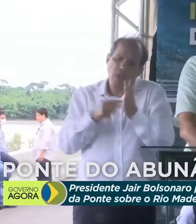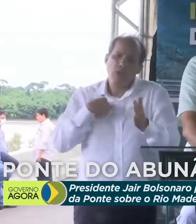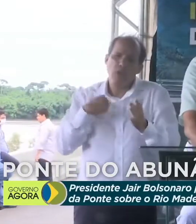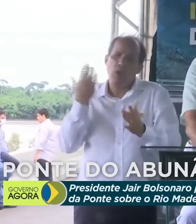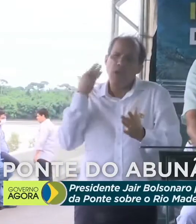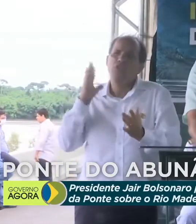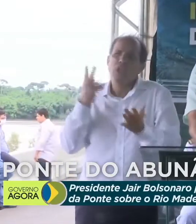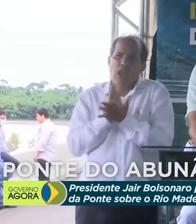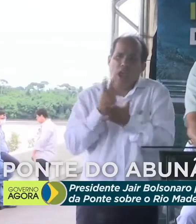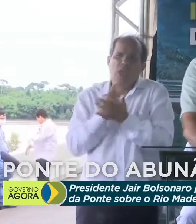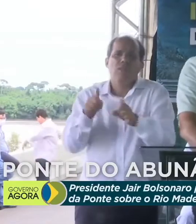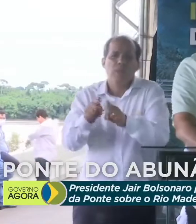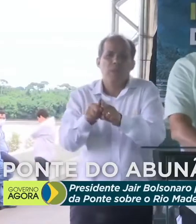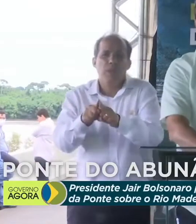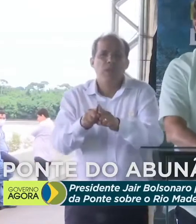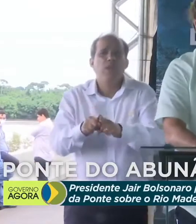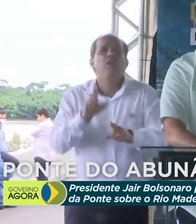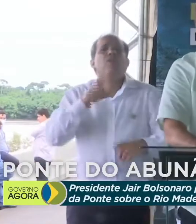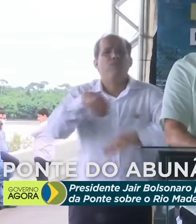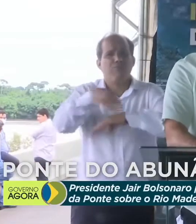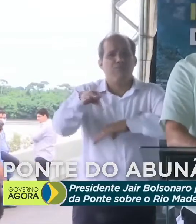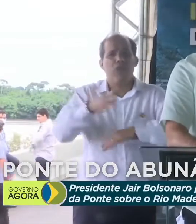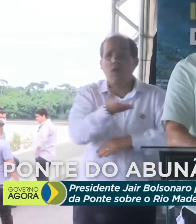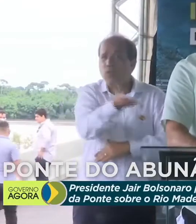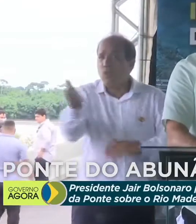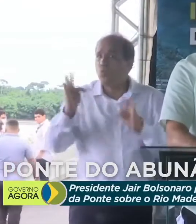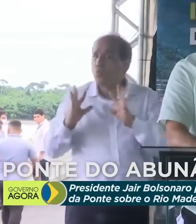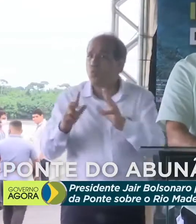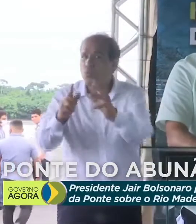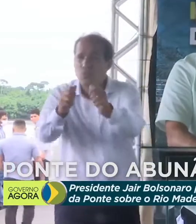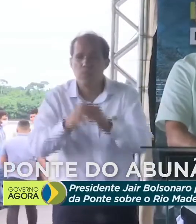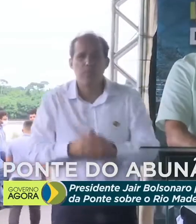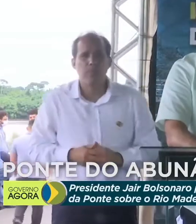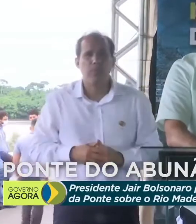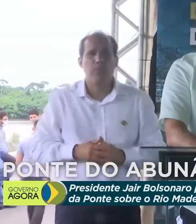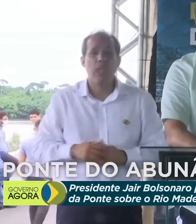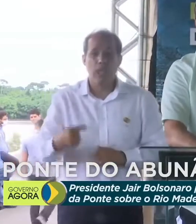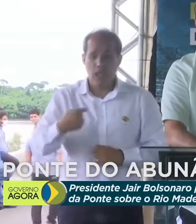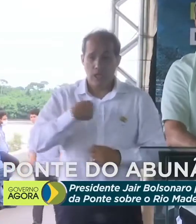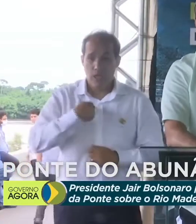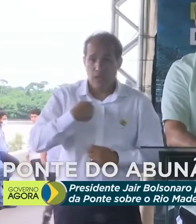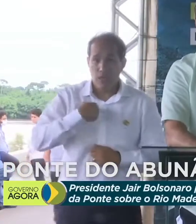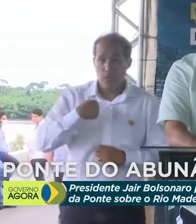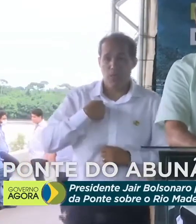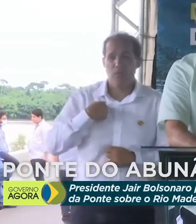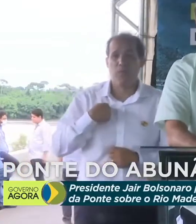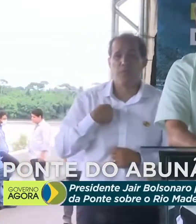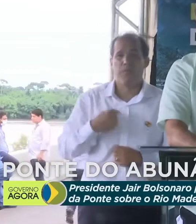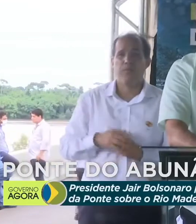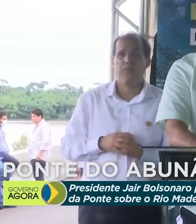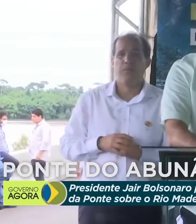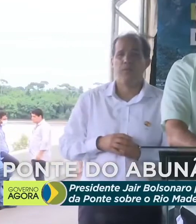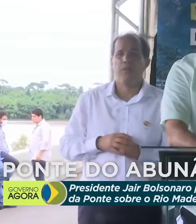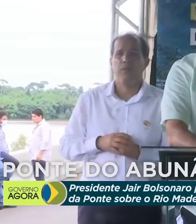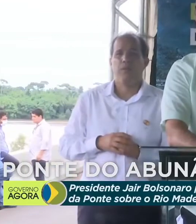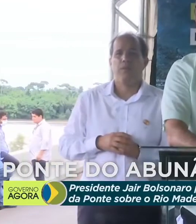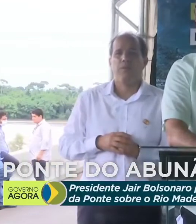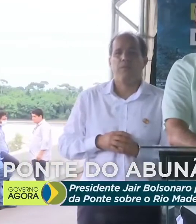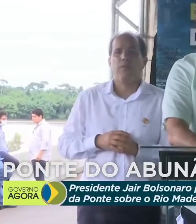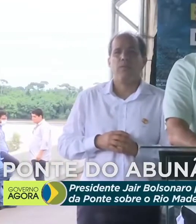e tenho dito a todos vocês, Eu posso fazer